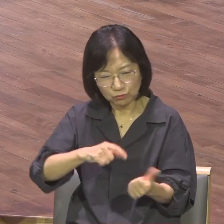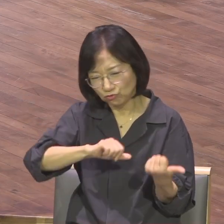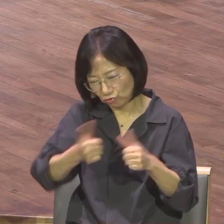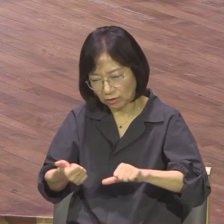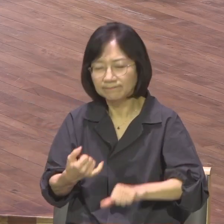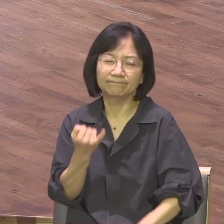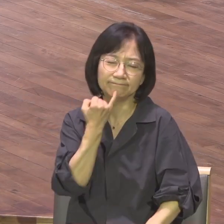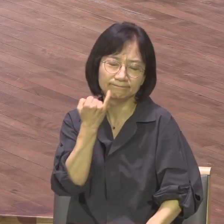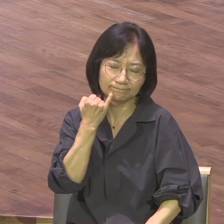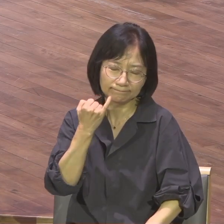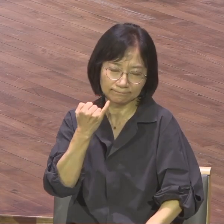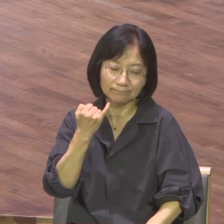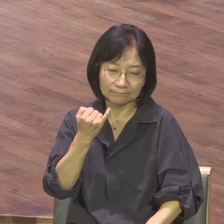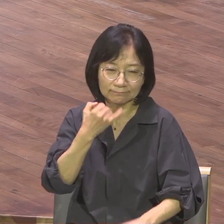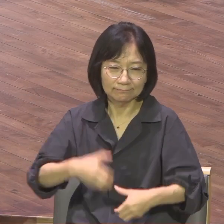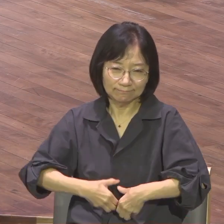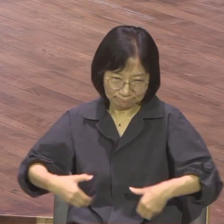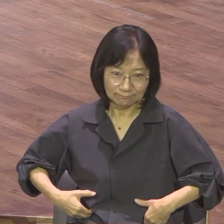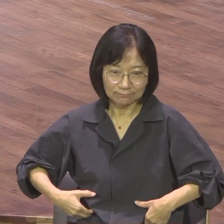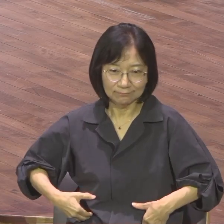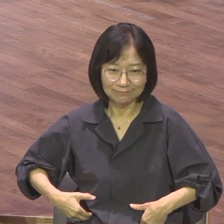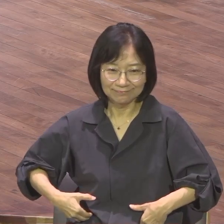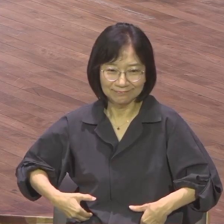뒤흔들 수 없었고 막을 수 없었습니다.